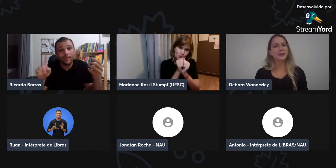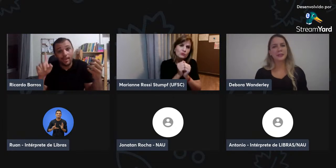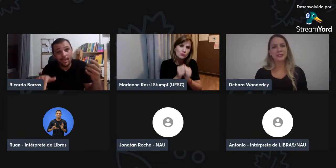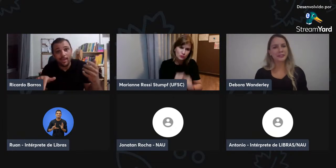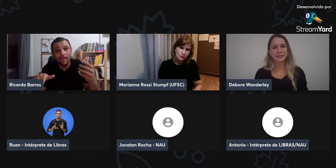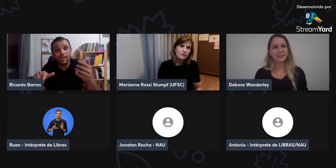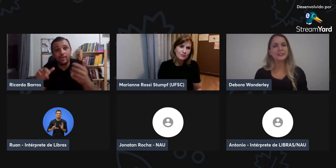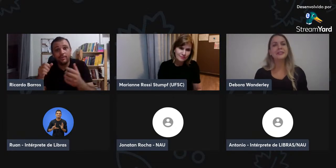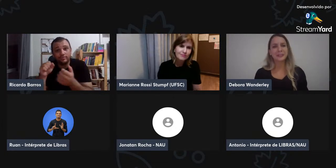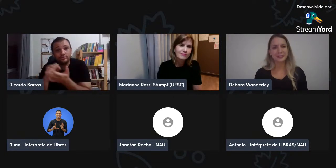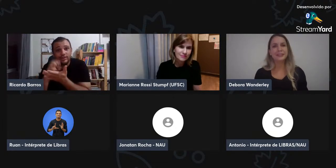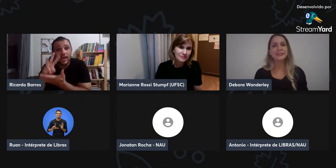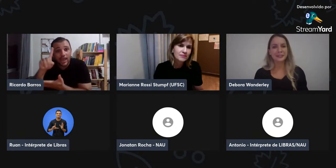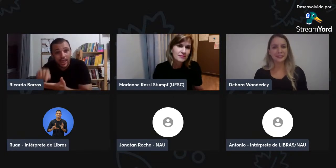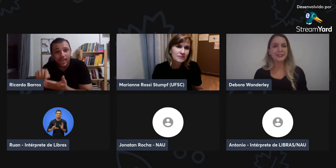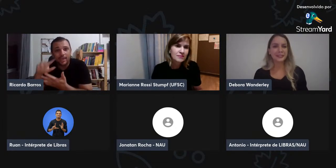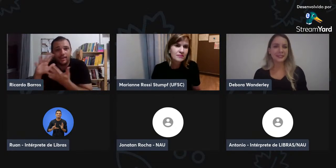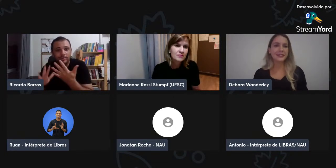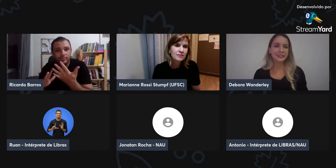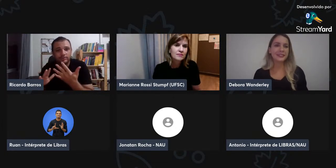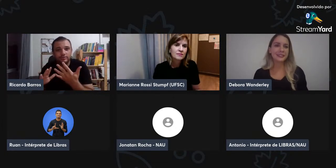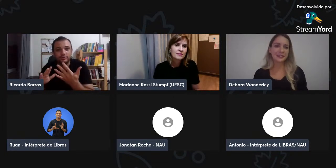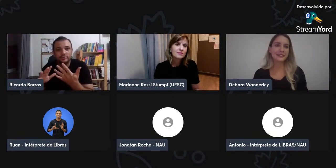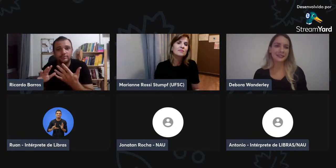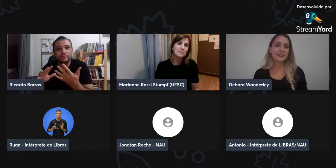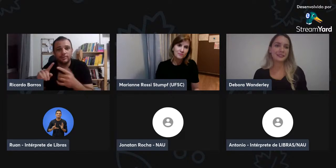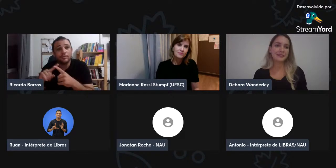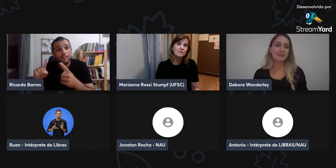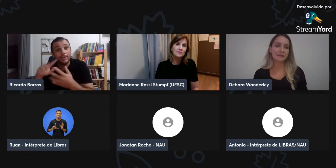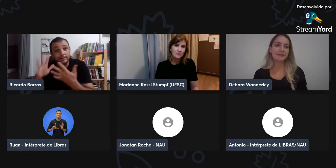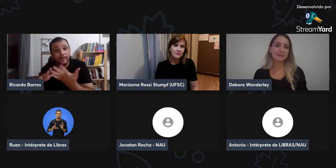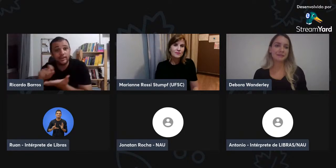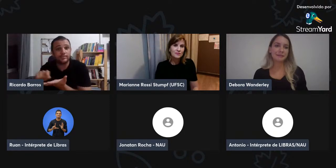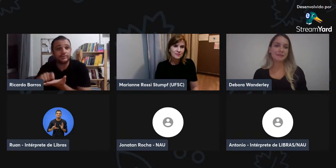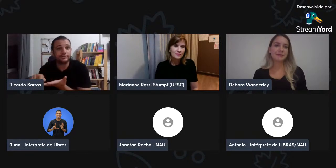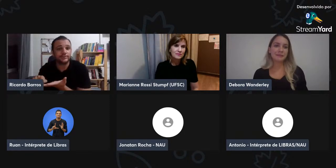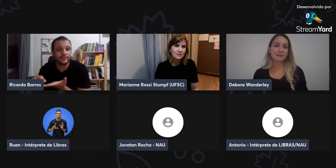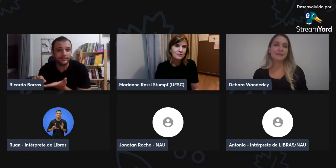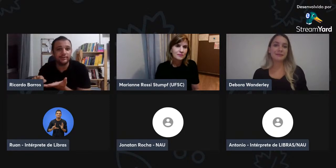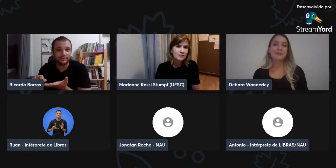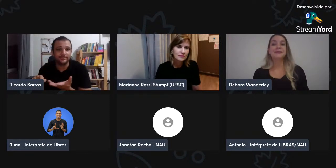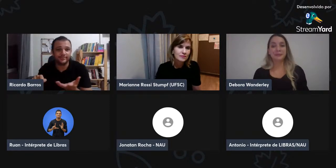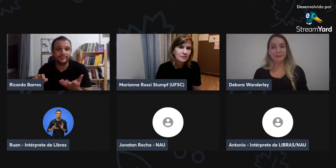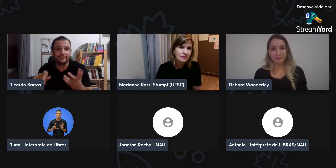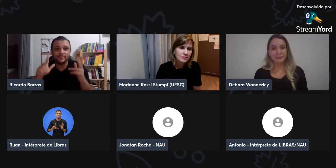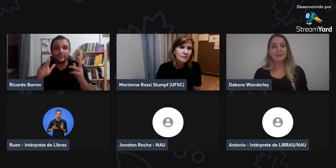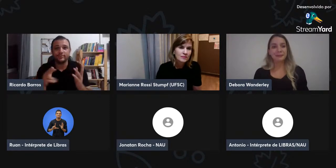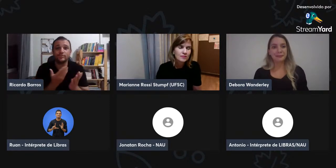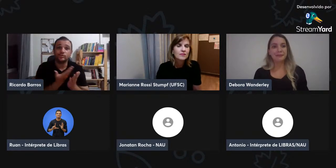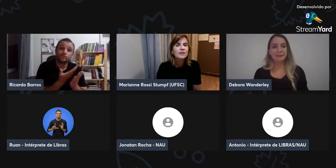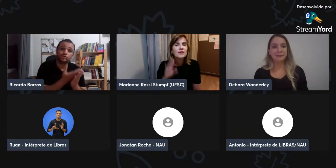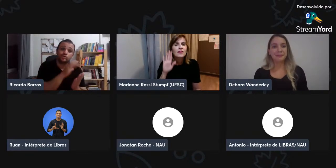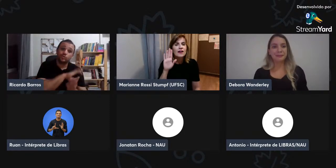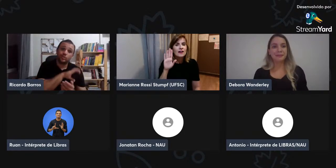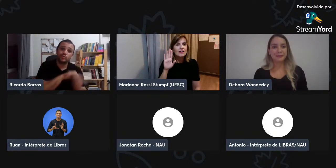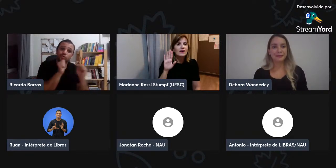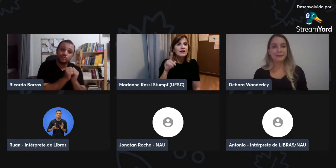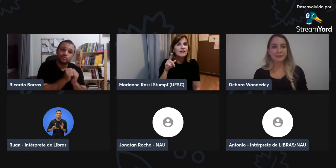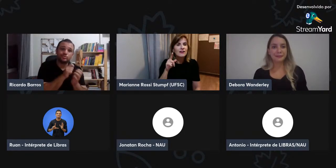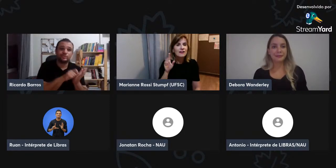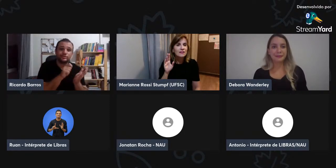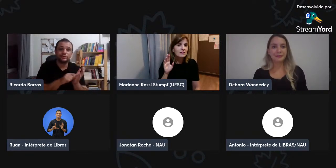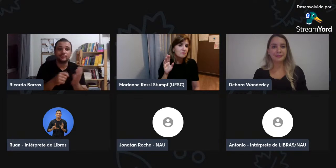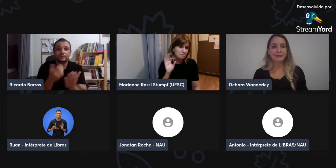separada da língua de sinais, da Libras. Então, não é interessante separar essas disciplinas, é